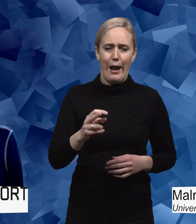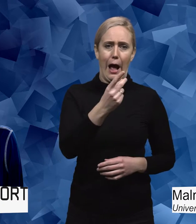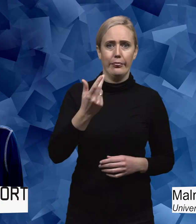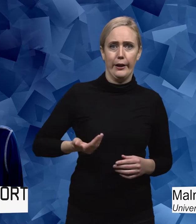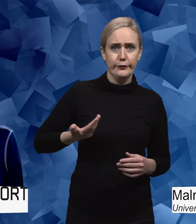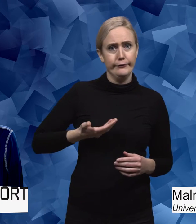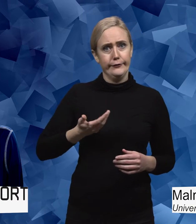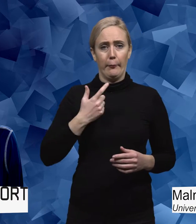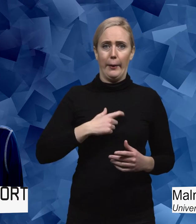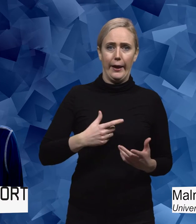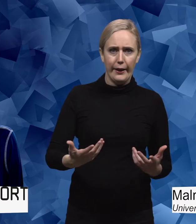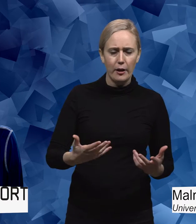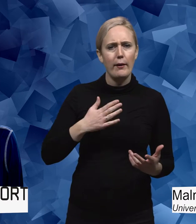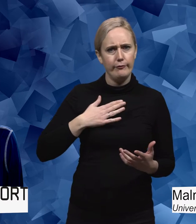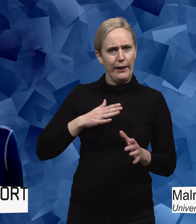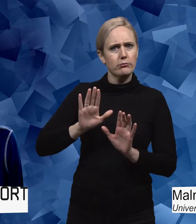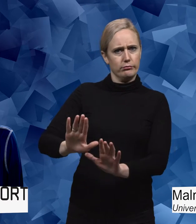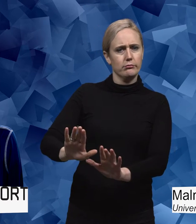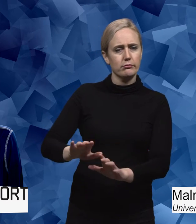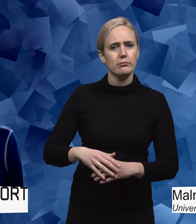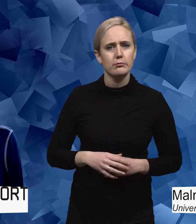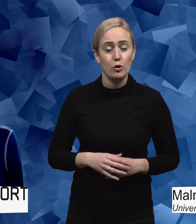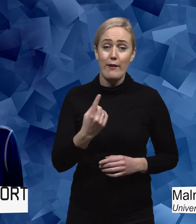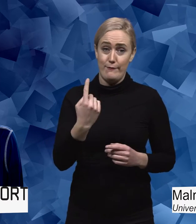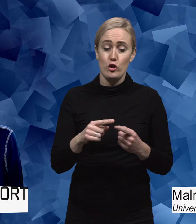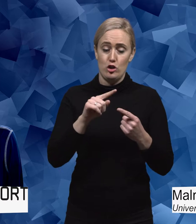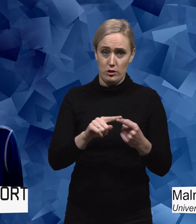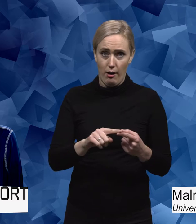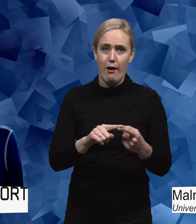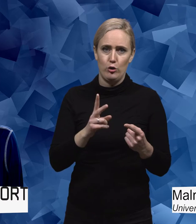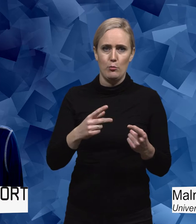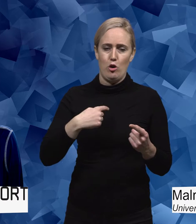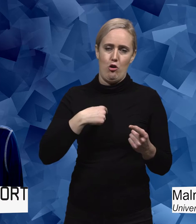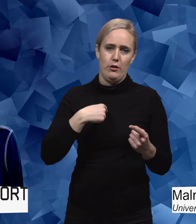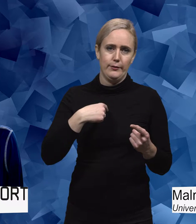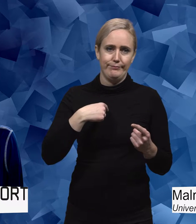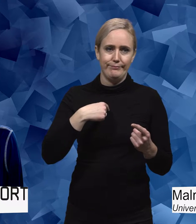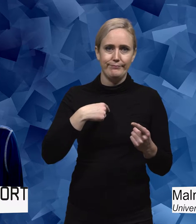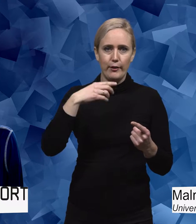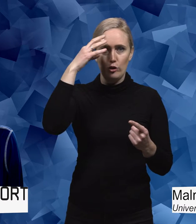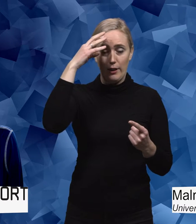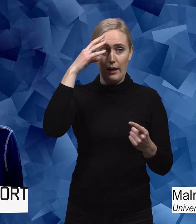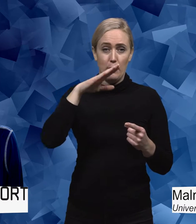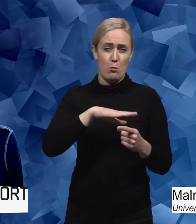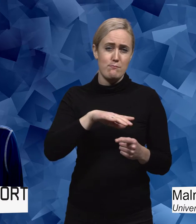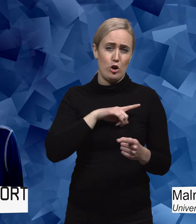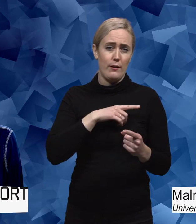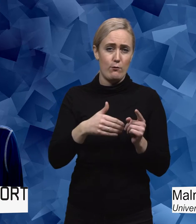om och att de ville distansera sig från det. Så det var det första då som jag funderade mycket kring i avhandlingen.